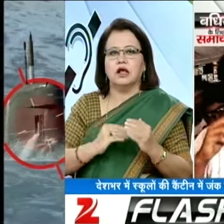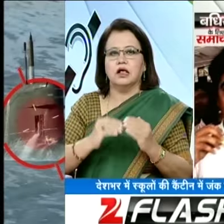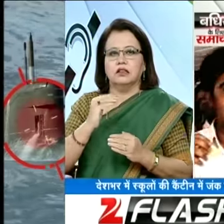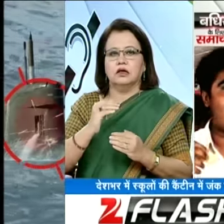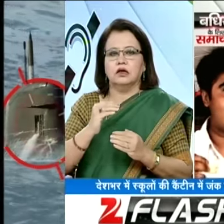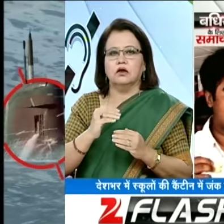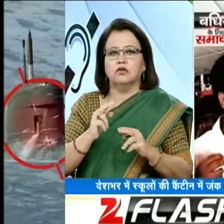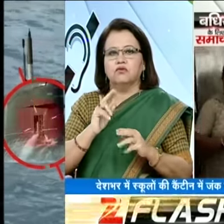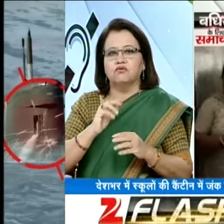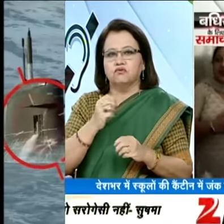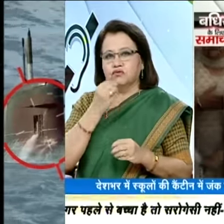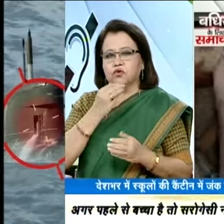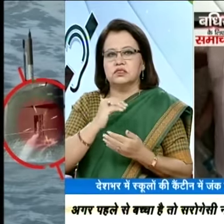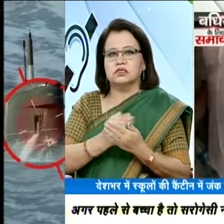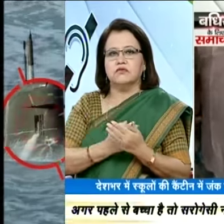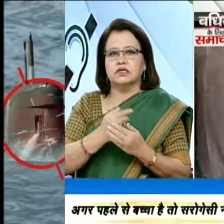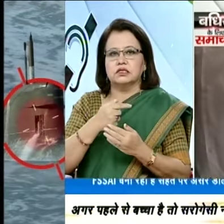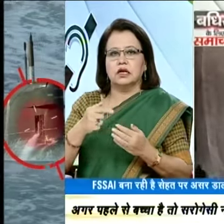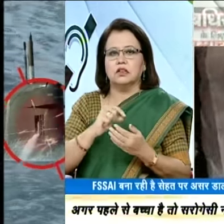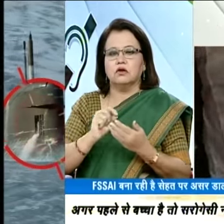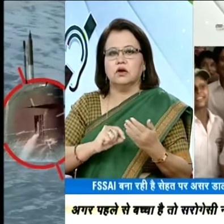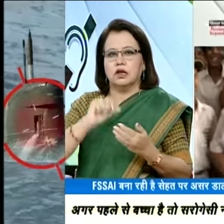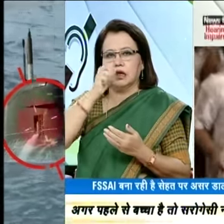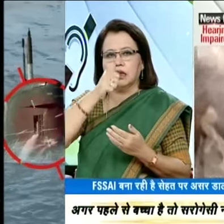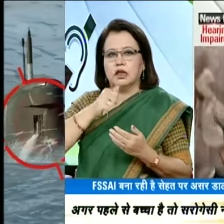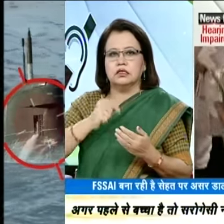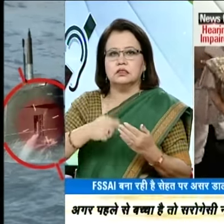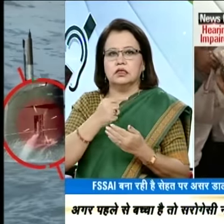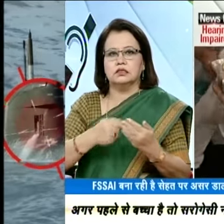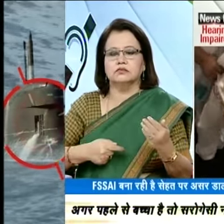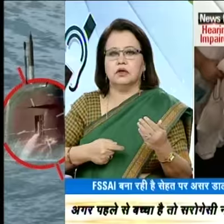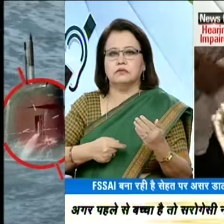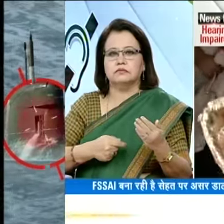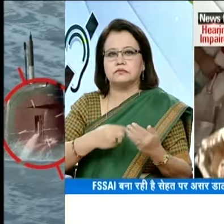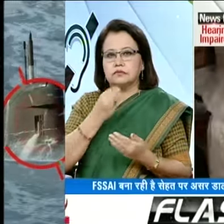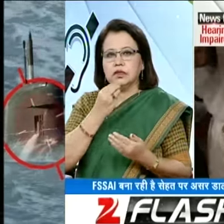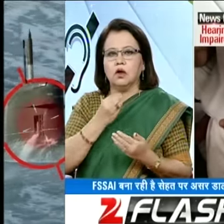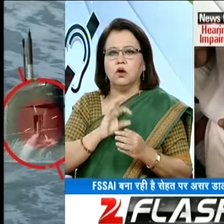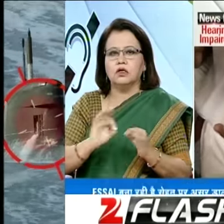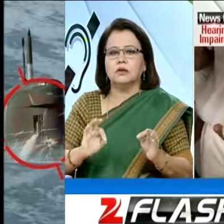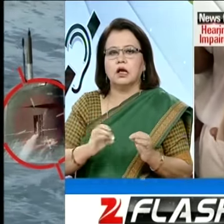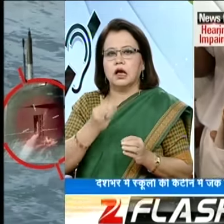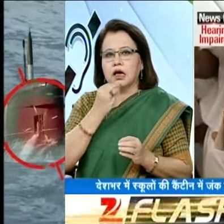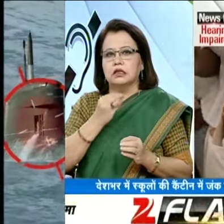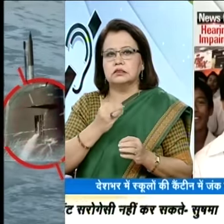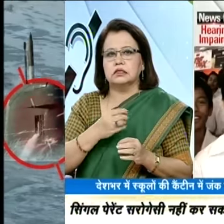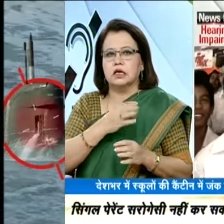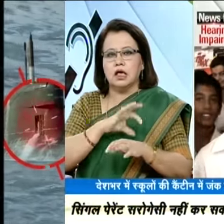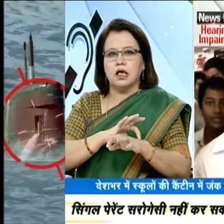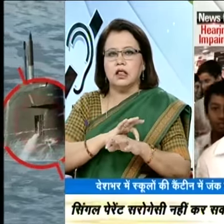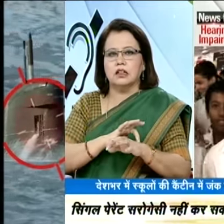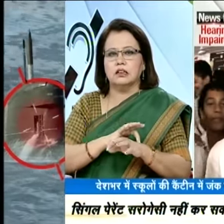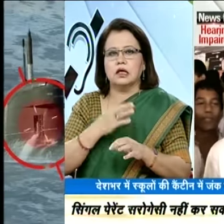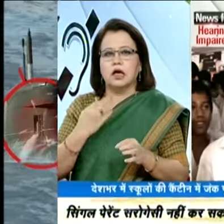ज़ादा होती है Food Safety and Standards Authority of India का कहना है कि इस लिस्ट में वे फूड आइटम्स होंगी जिन को खाने से